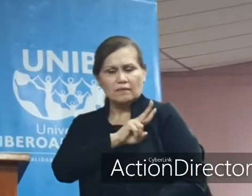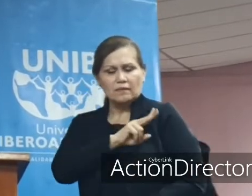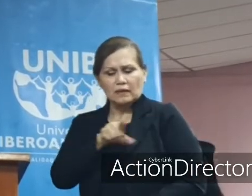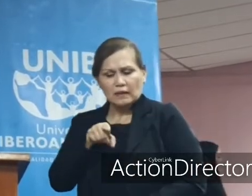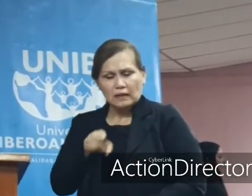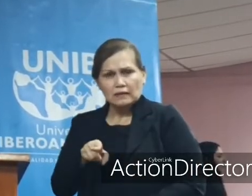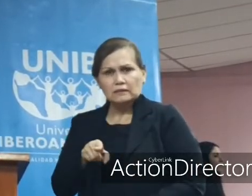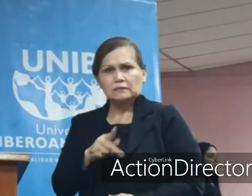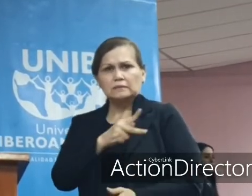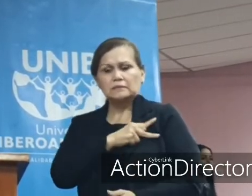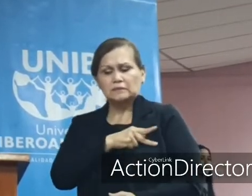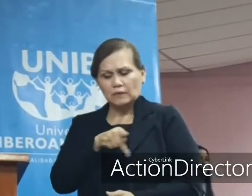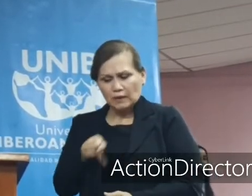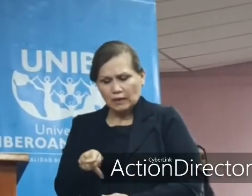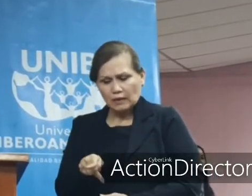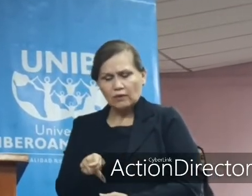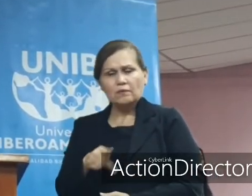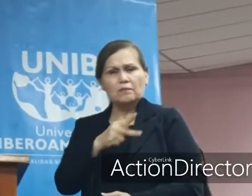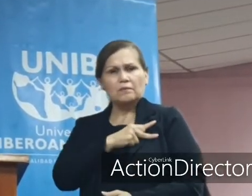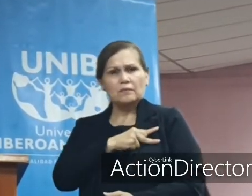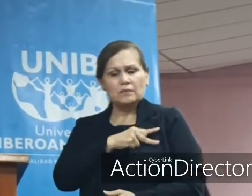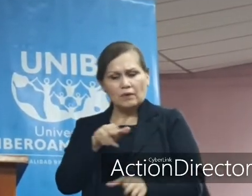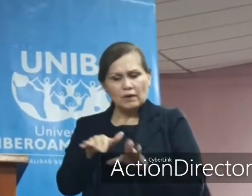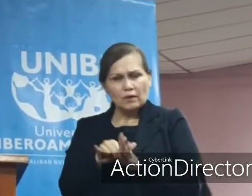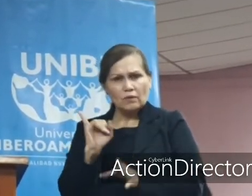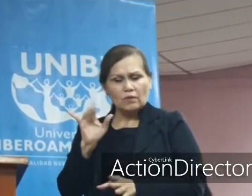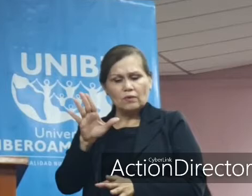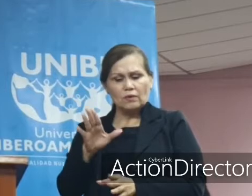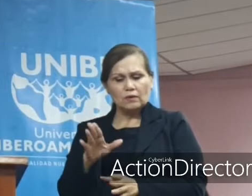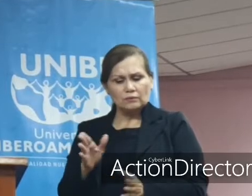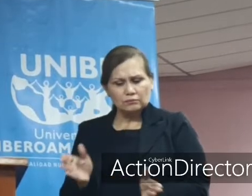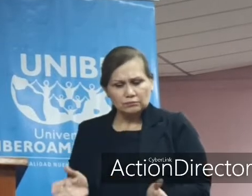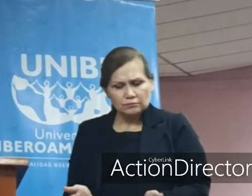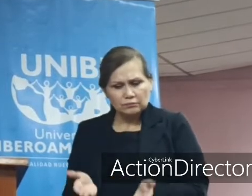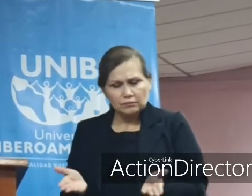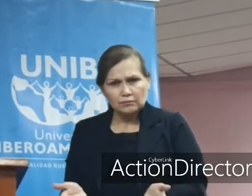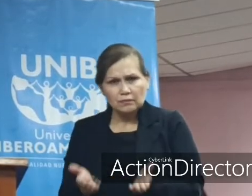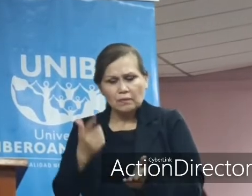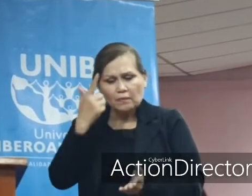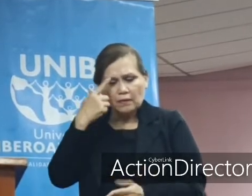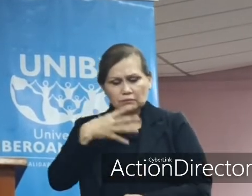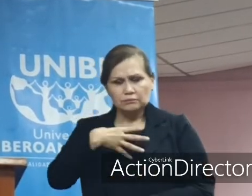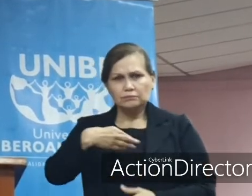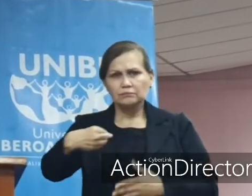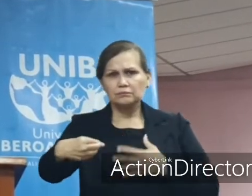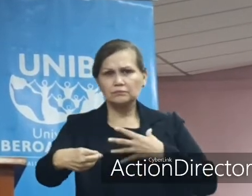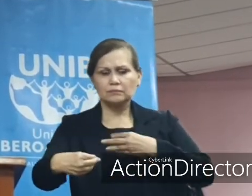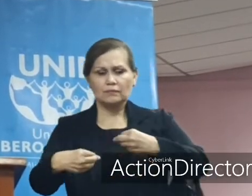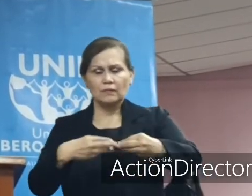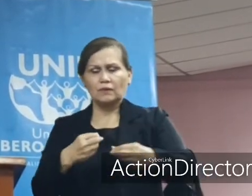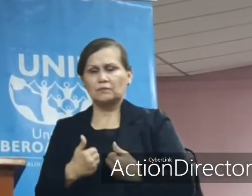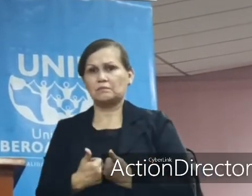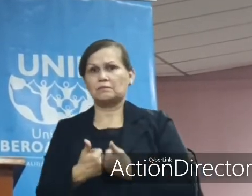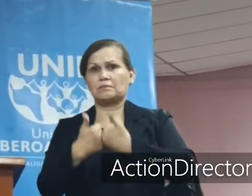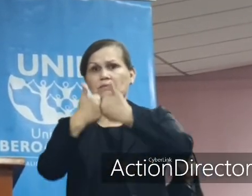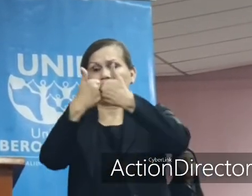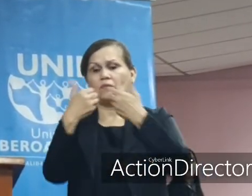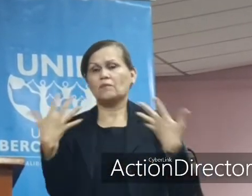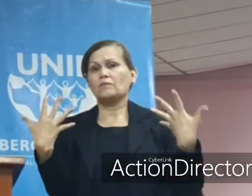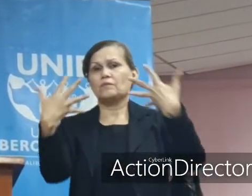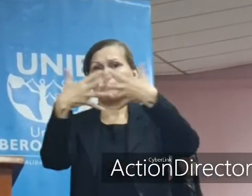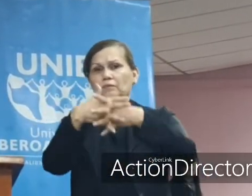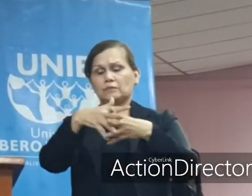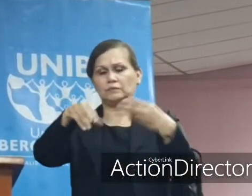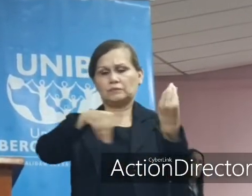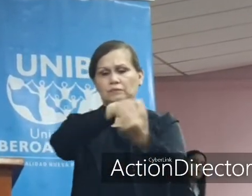capaces, ellos como personas y como instituciones, de servir a otros para enular con su ejemplo y lograr juntos